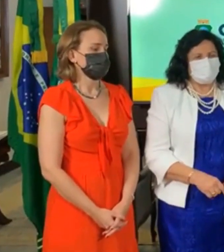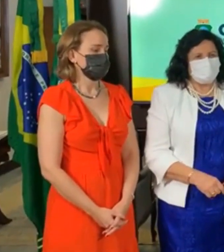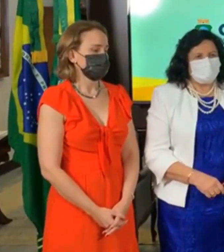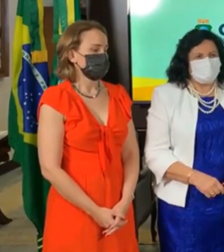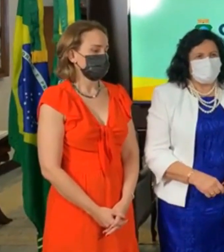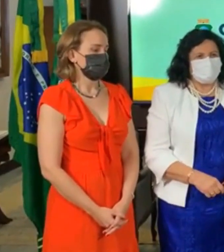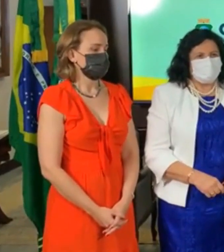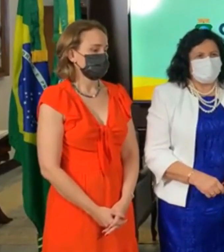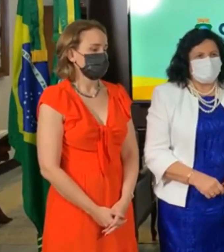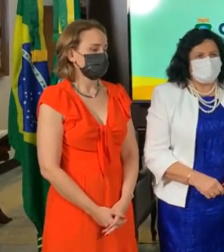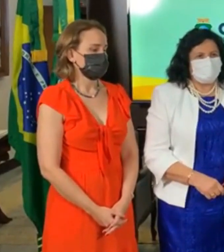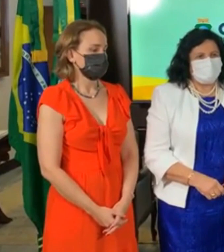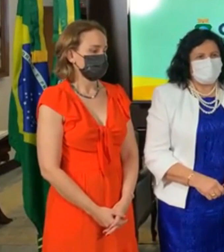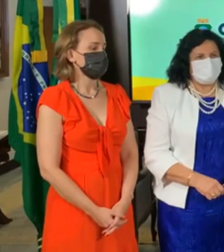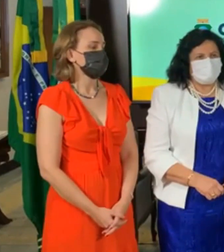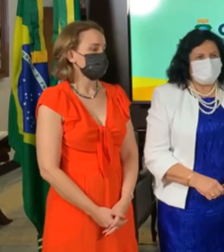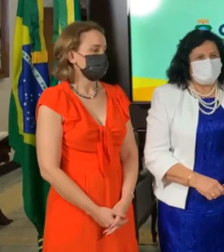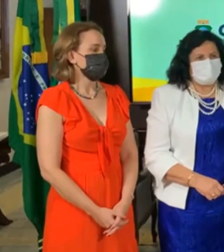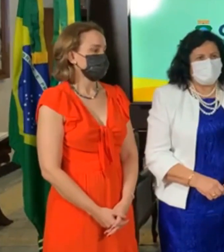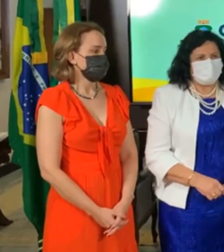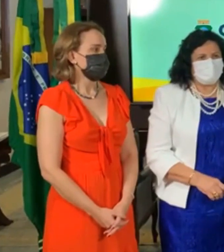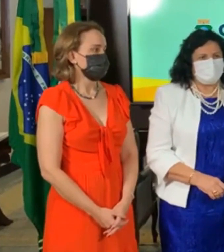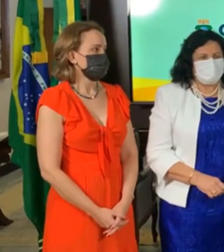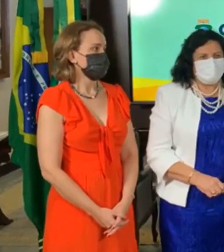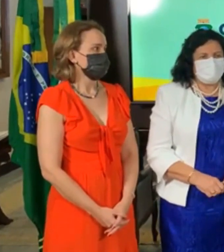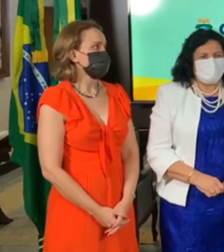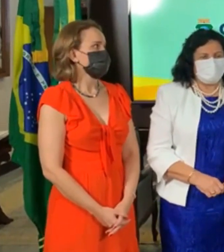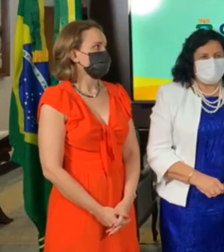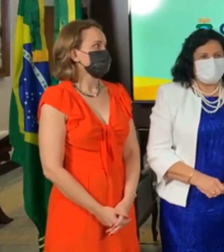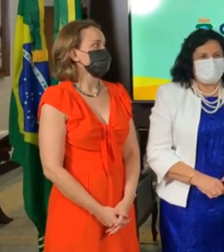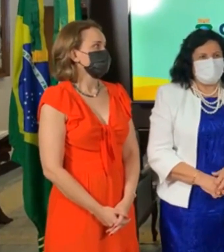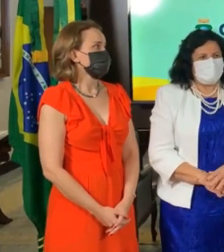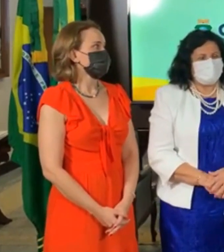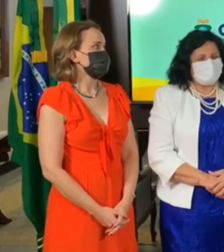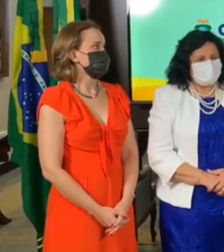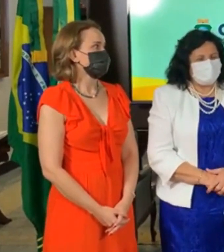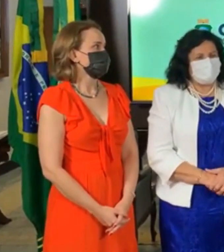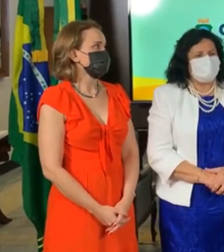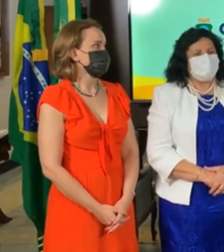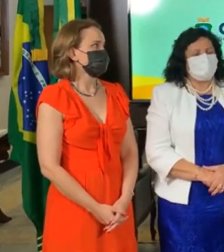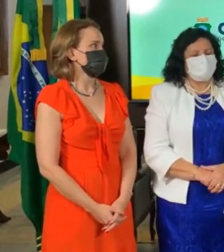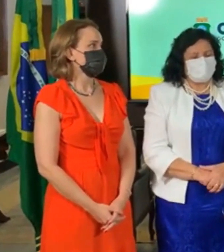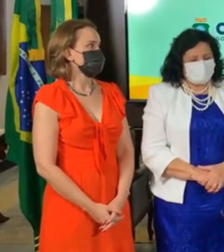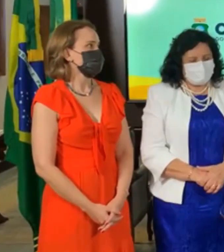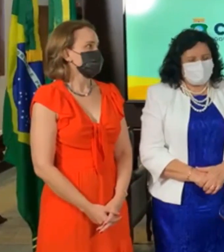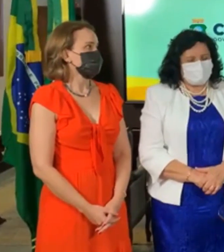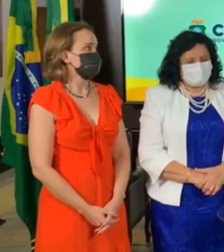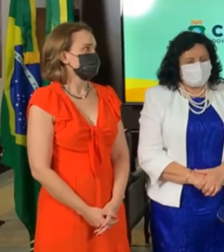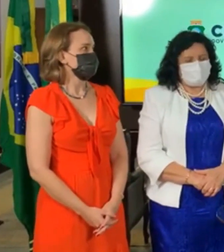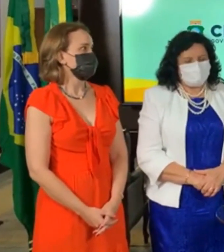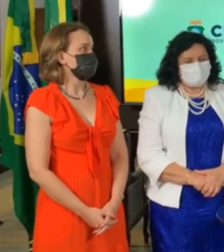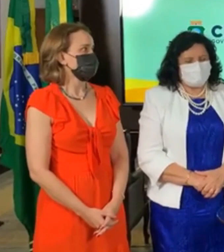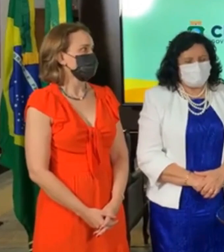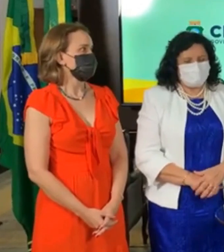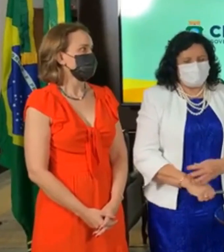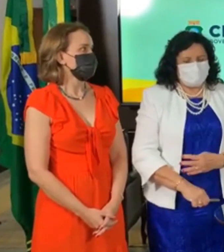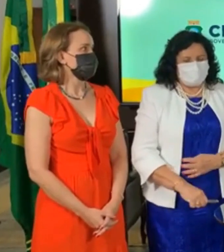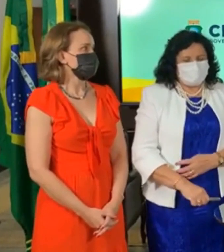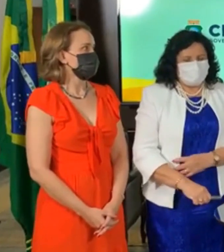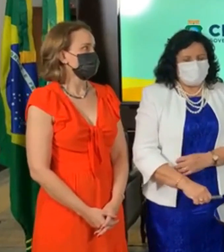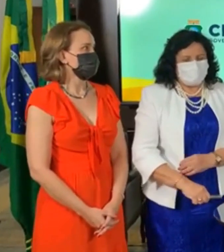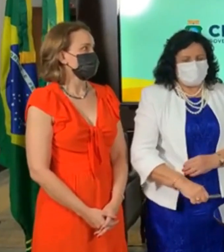Justiça, nessa semana, durante toda essa semana, no Fórum Clóvis Beviláqua, para fazer os acordos aí, nas